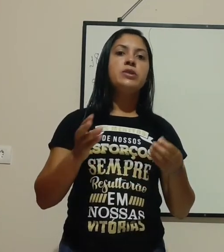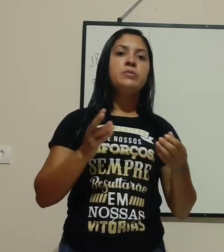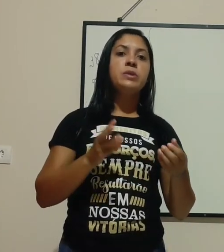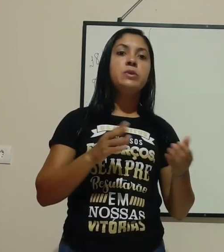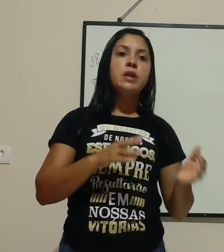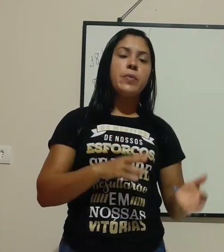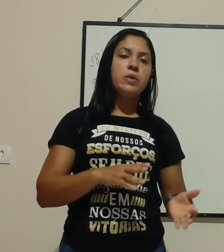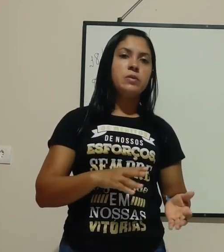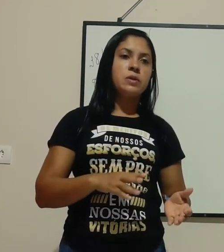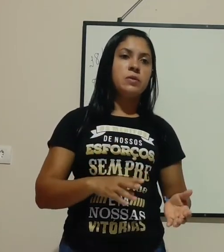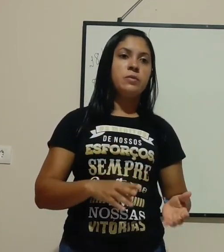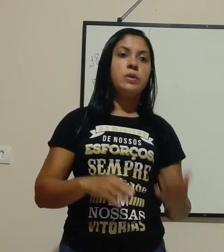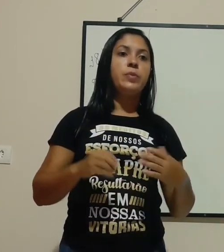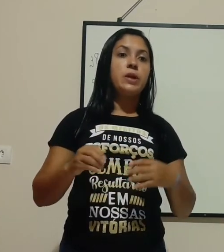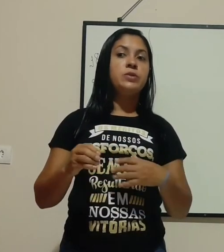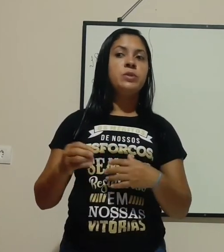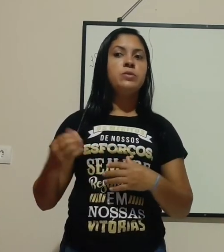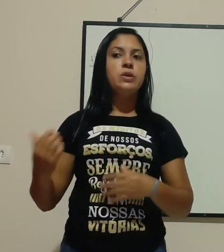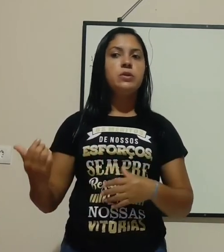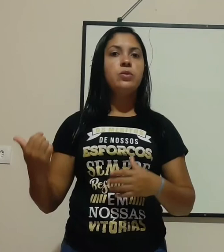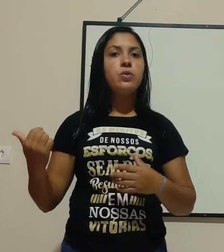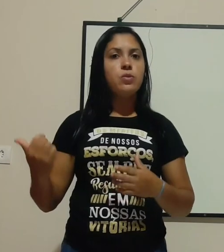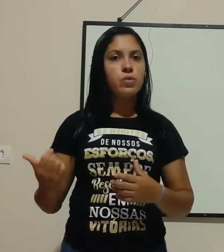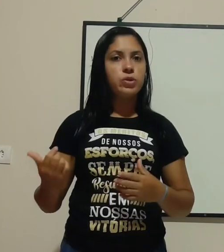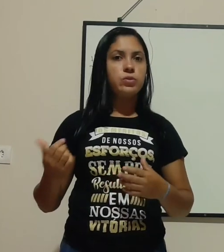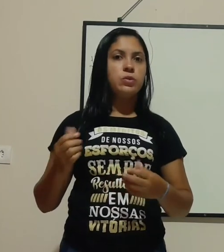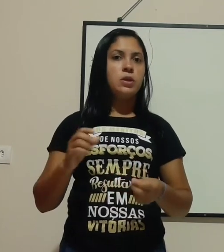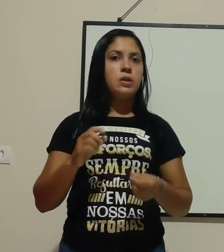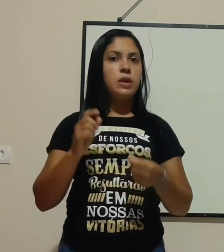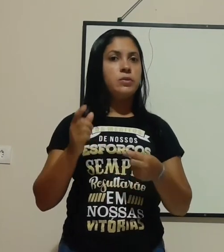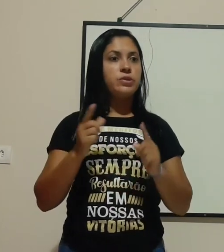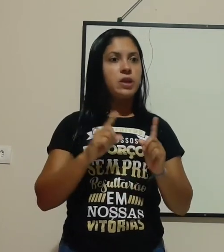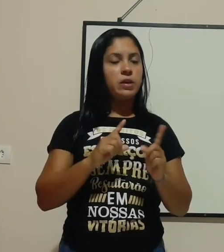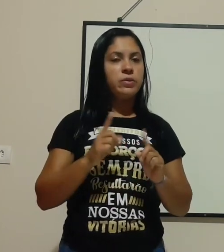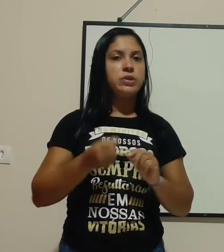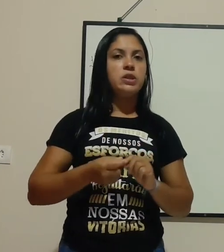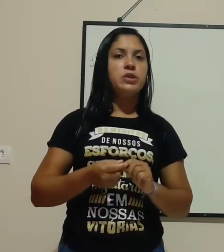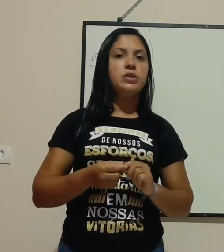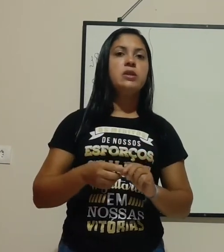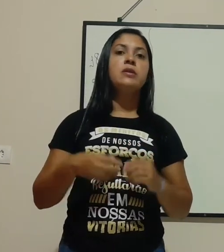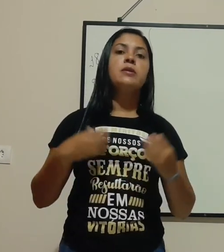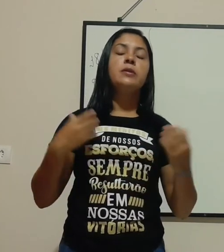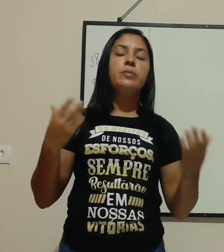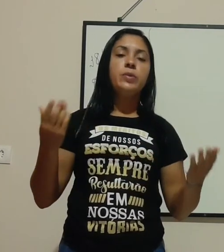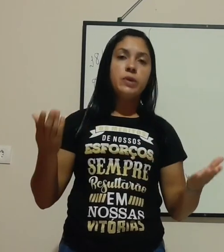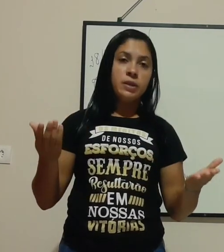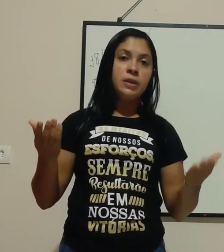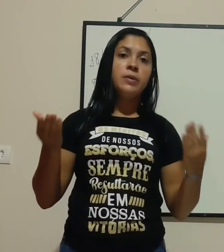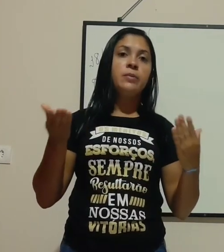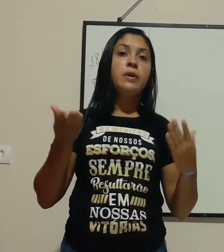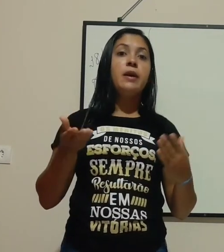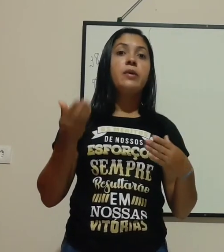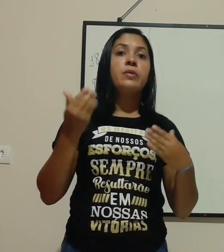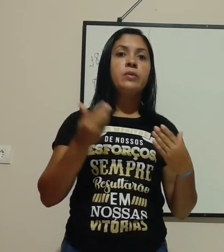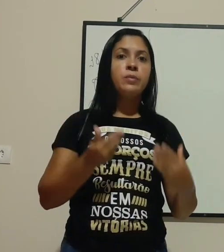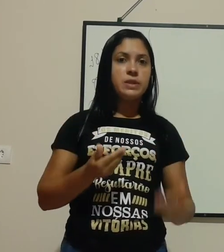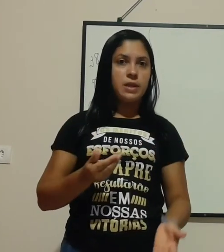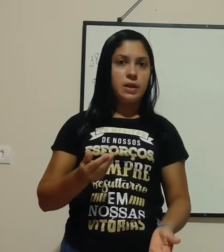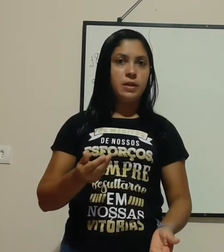diminuir a produção e para diminuir o custo, né, no estalão de energia, por que não economizá-lo?